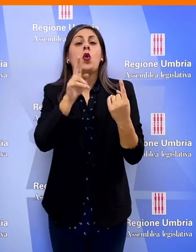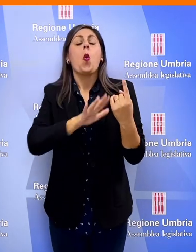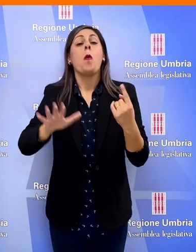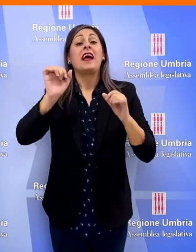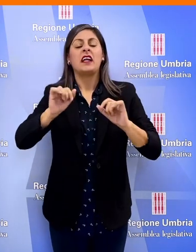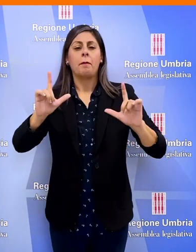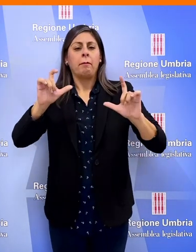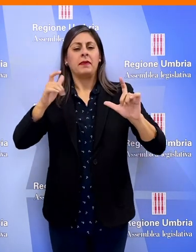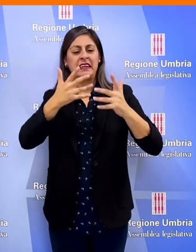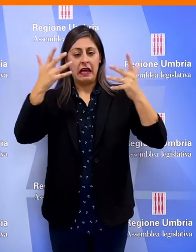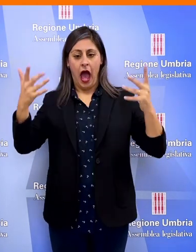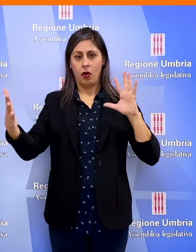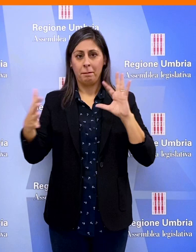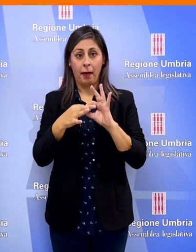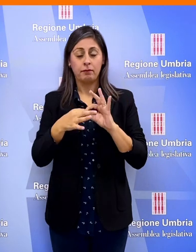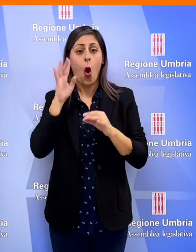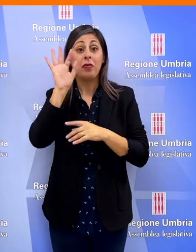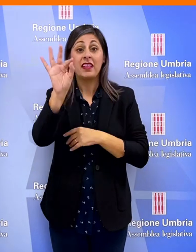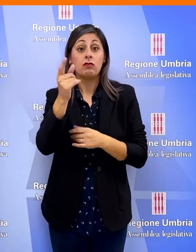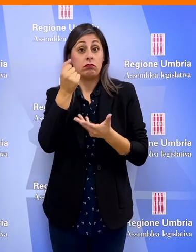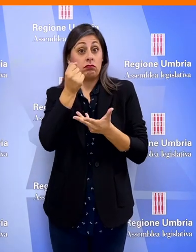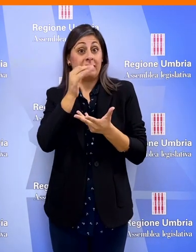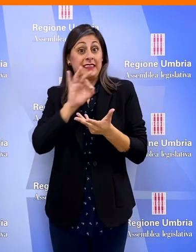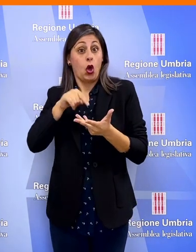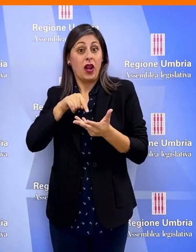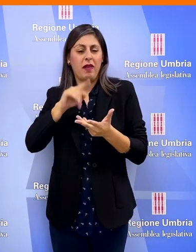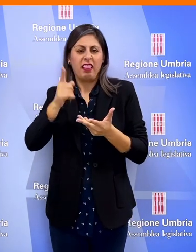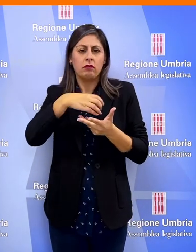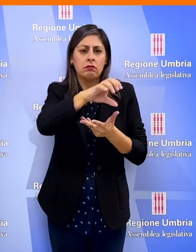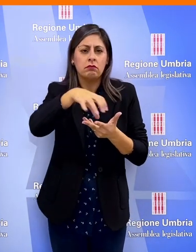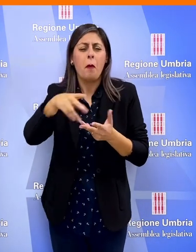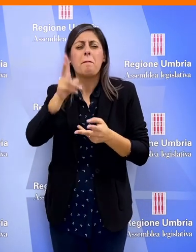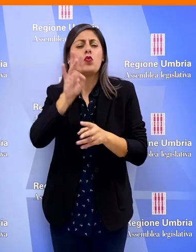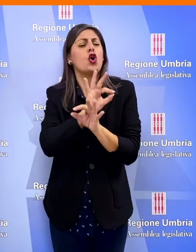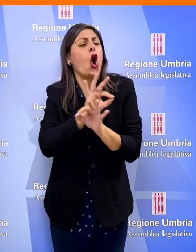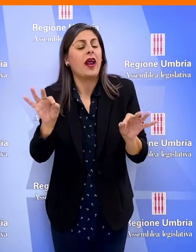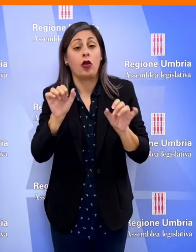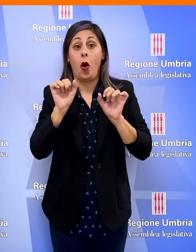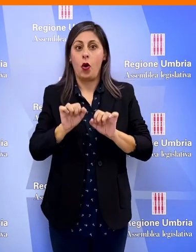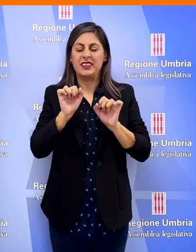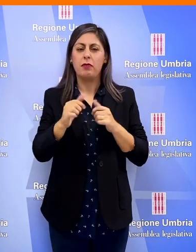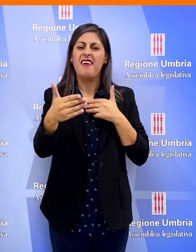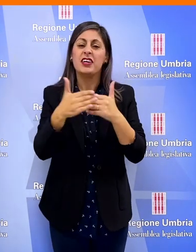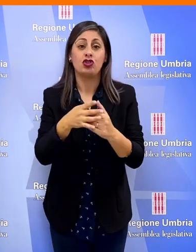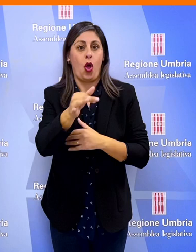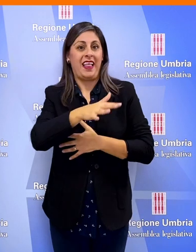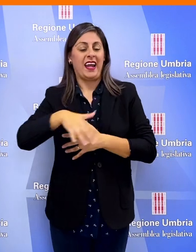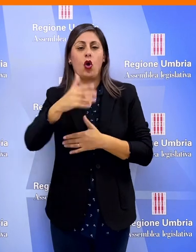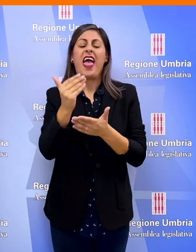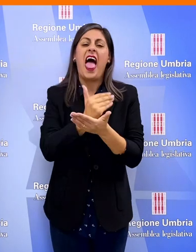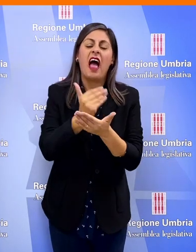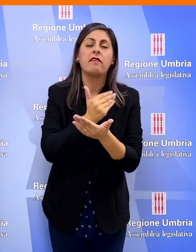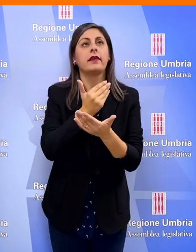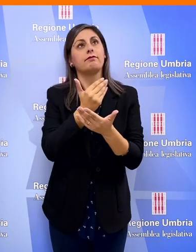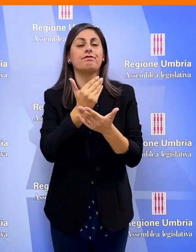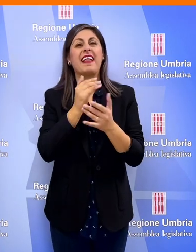dei servizi sanitari in Umbria obiettivo quello di ricollocare le risorse disponibili nella maniera più corretta vicino ai territori